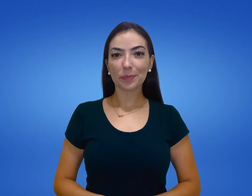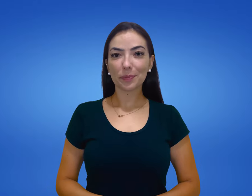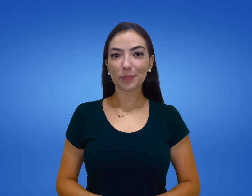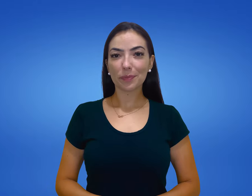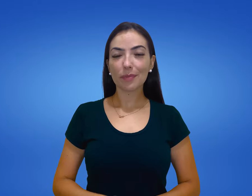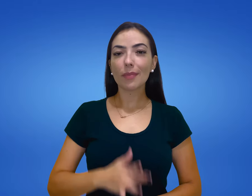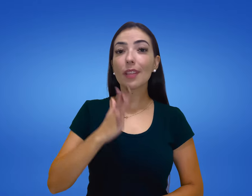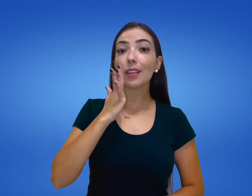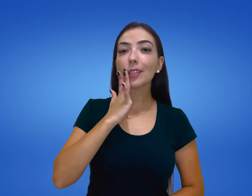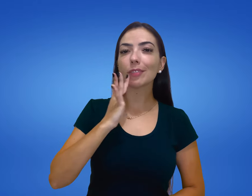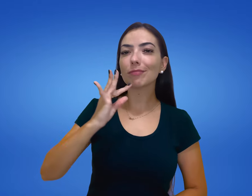Sal